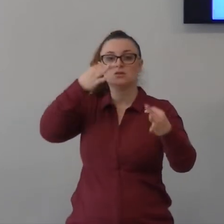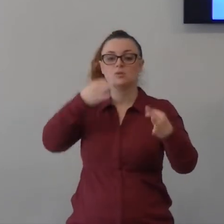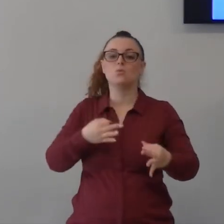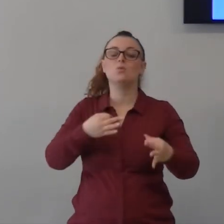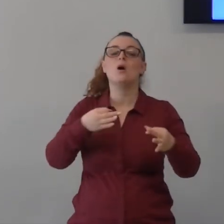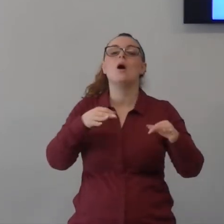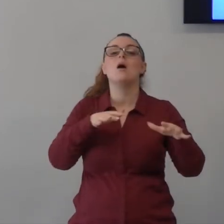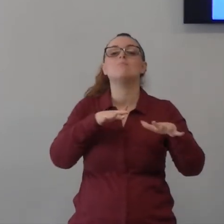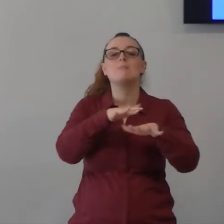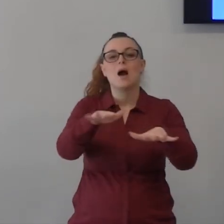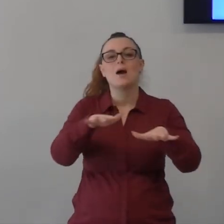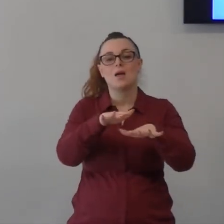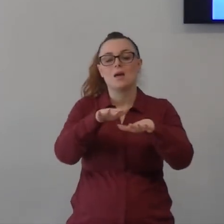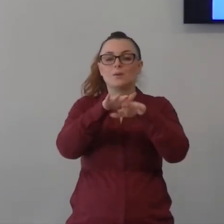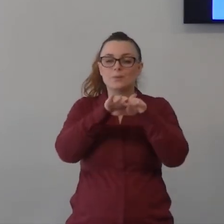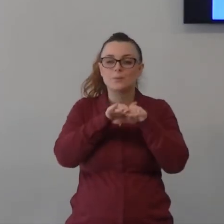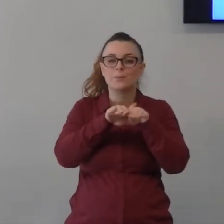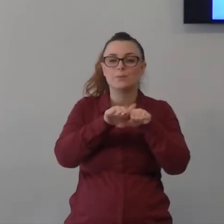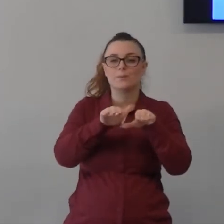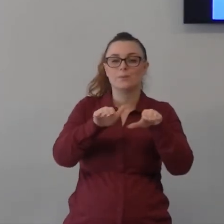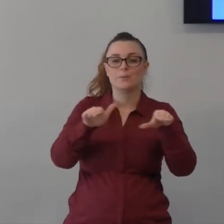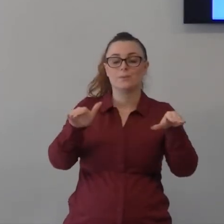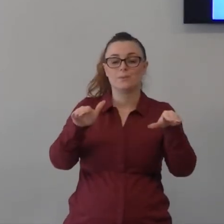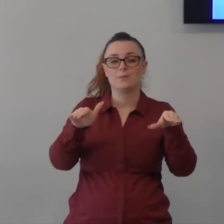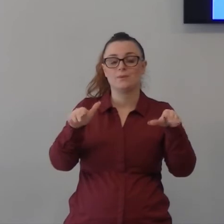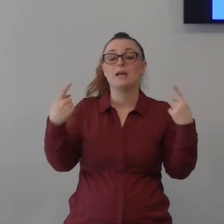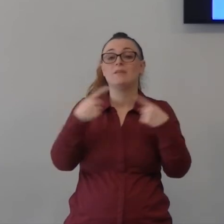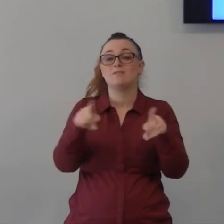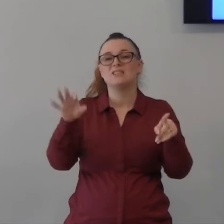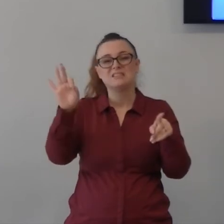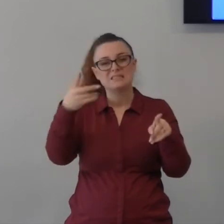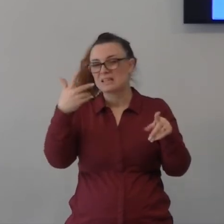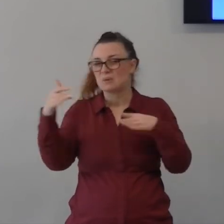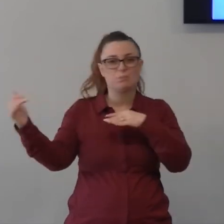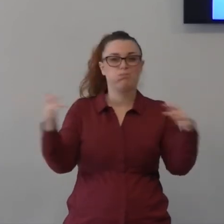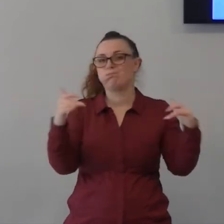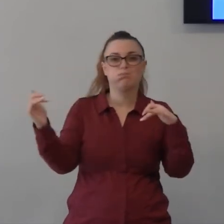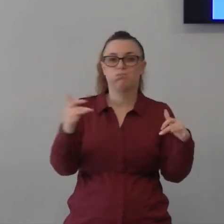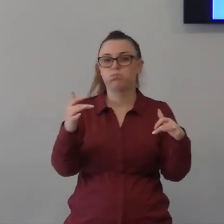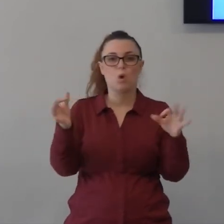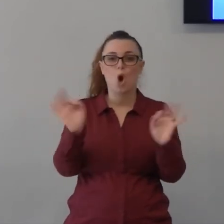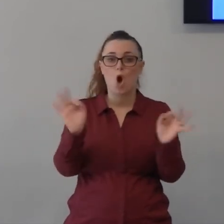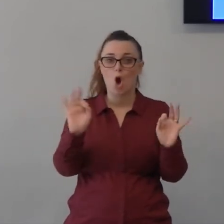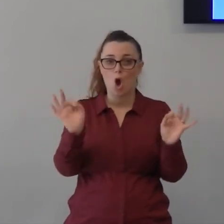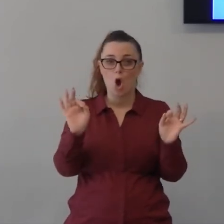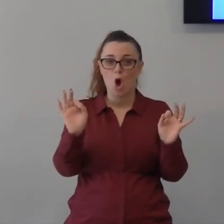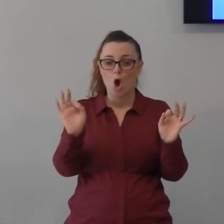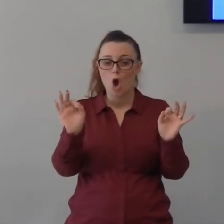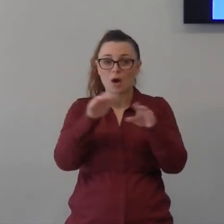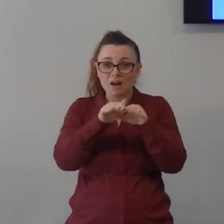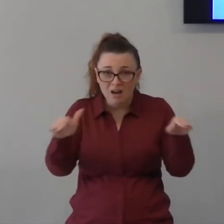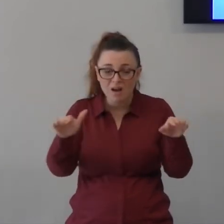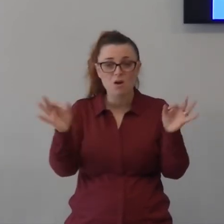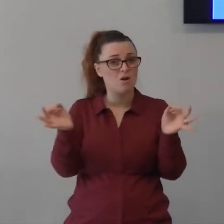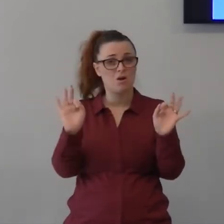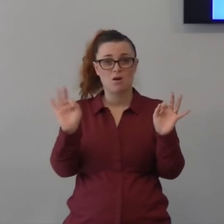se così non fosse se ancora il coraggio sono io non è arrivato ti chiedo di agire oggi